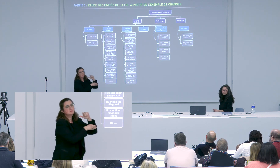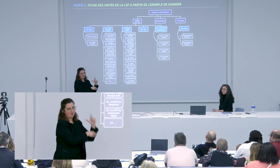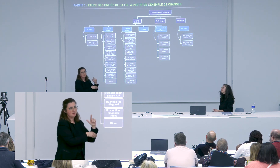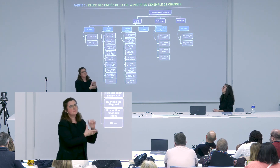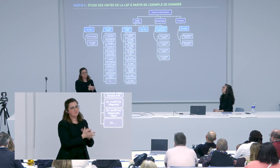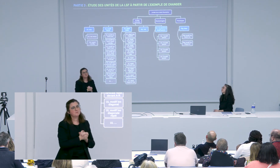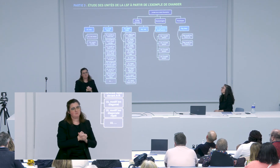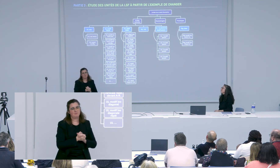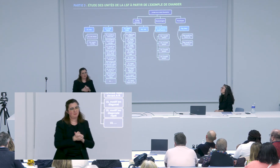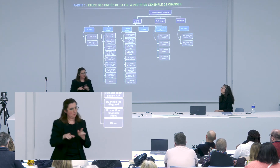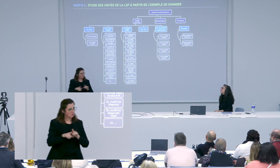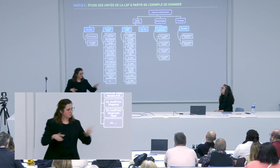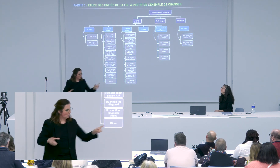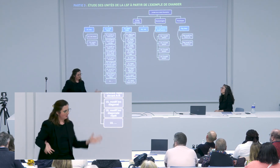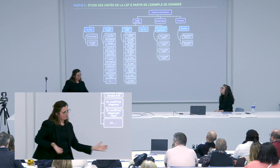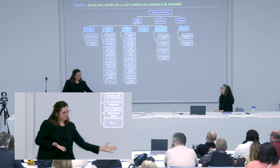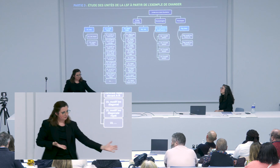et Madame Bonal également